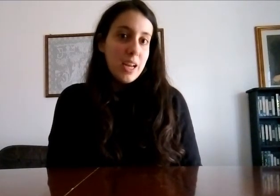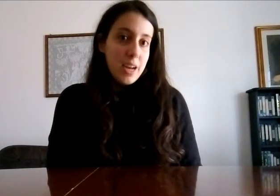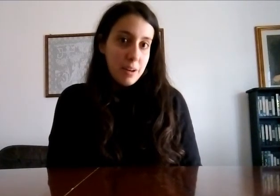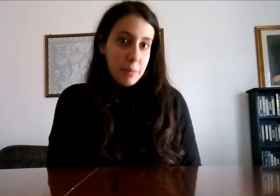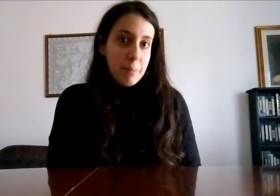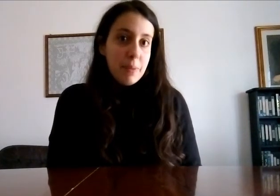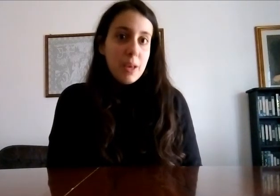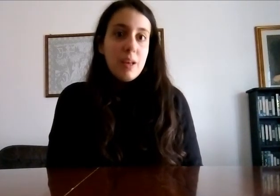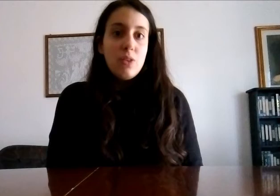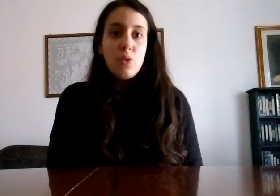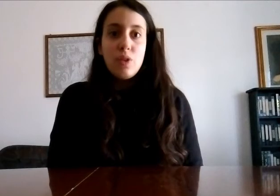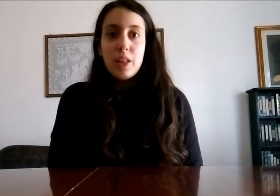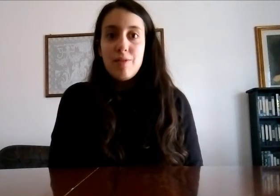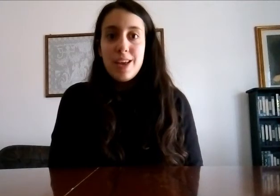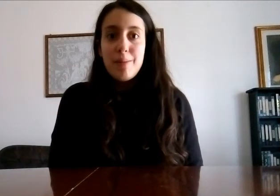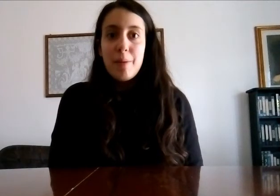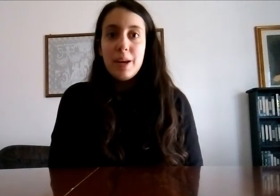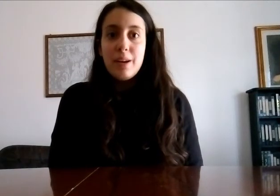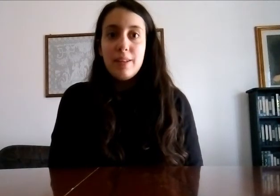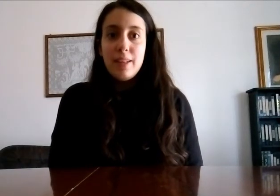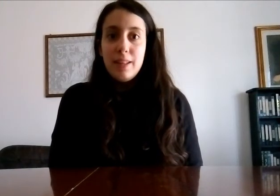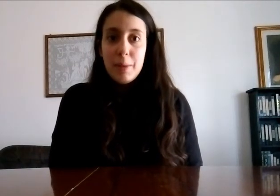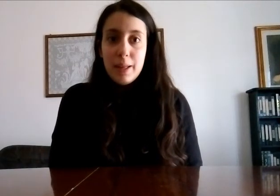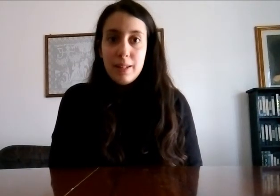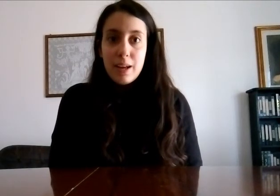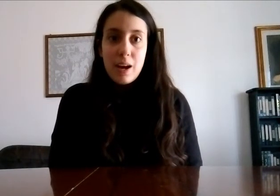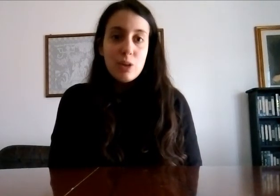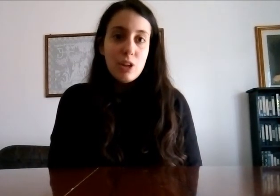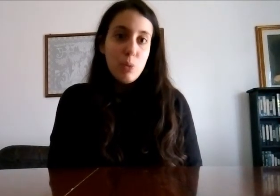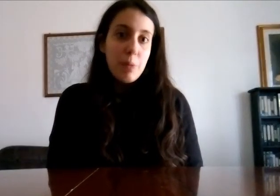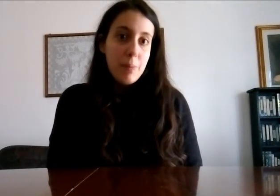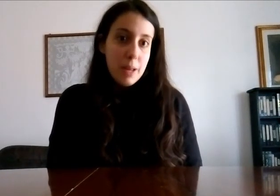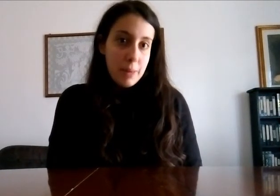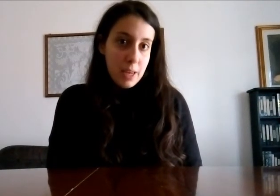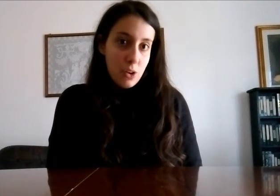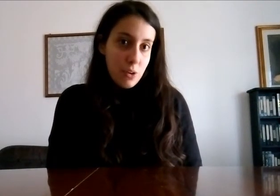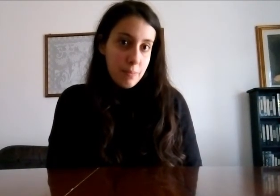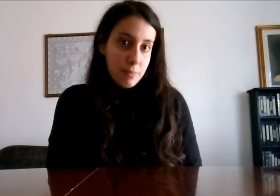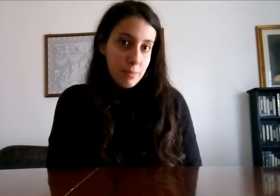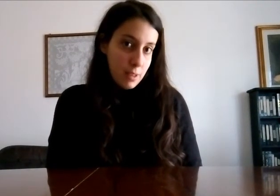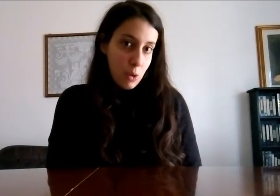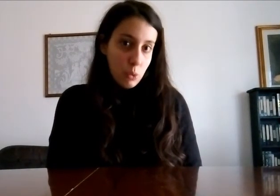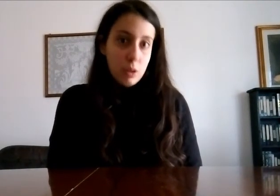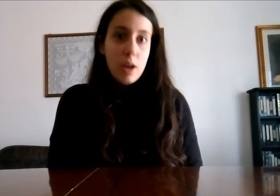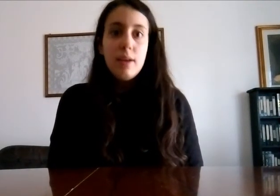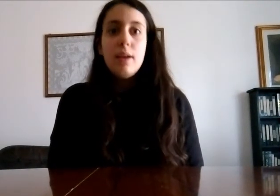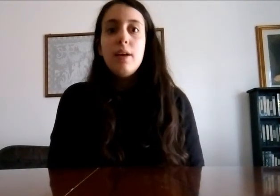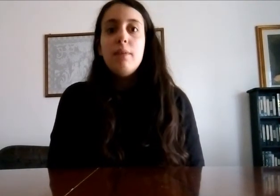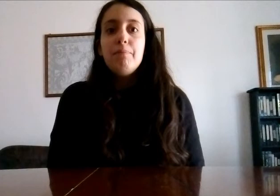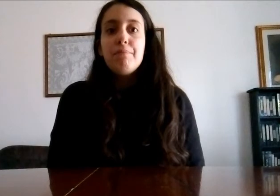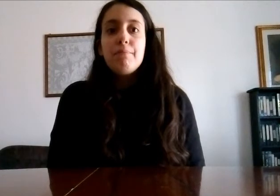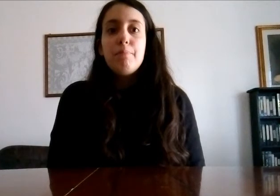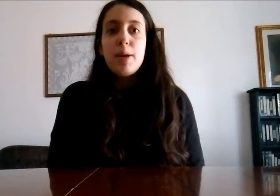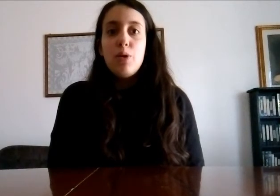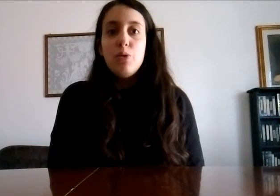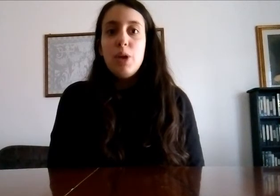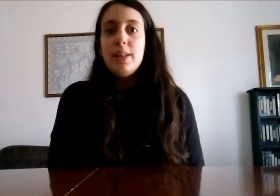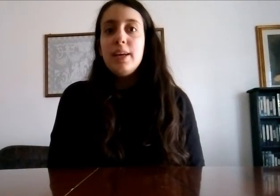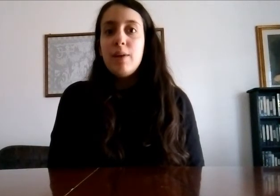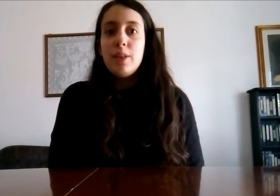allenarmi. Sono stata ferma per 7 mesi a causa di un problemino di salute però nulla di grave